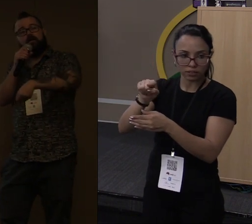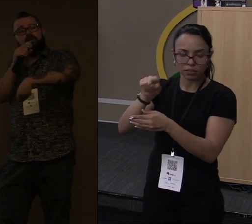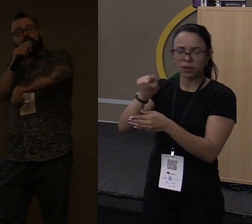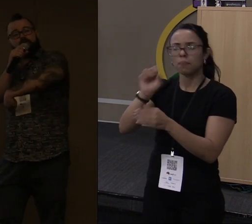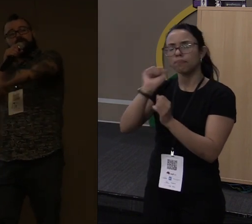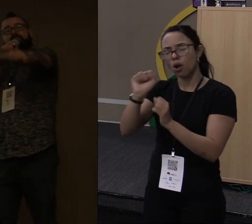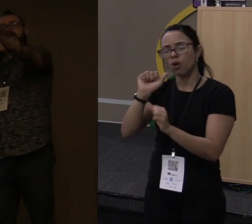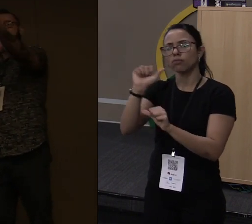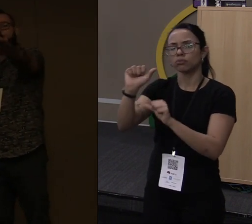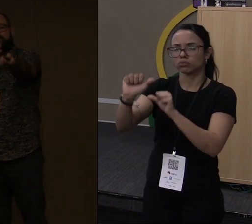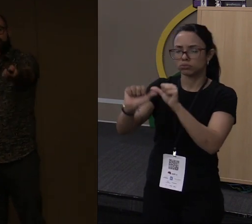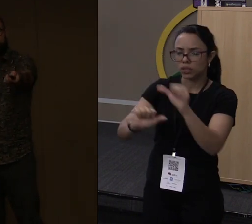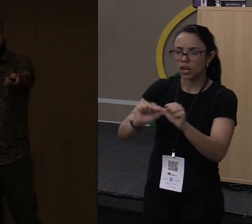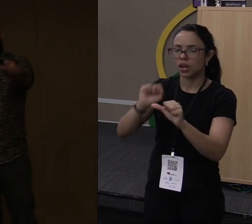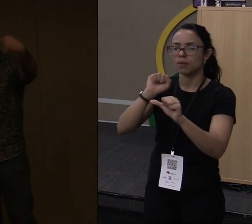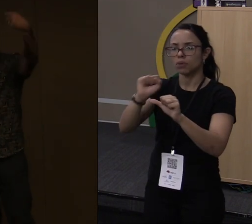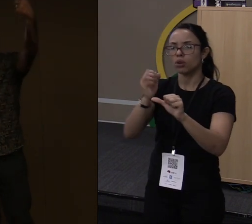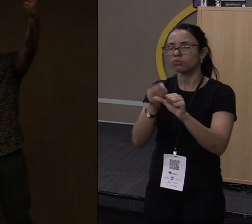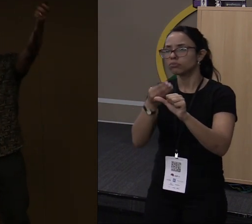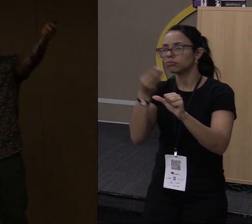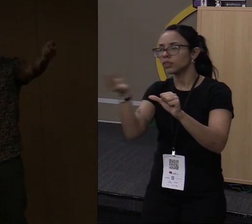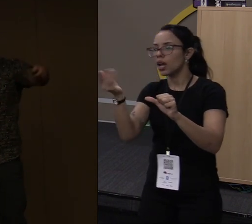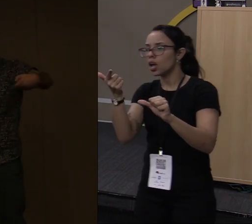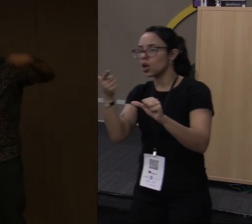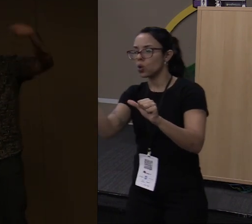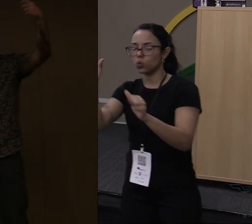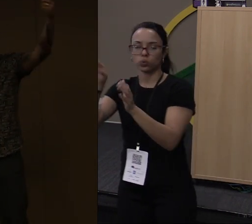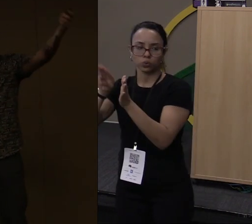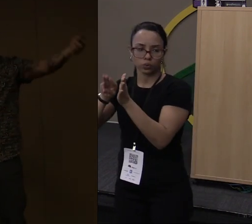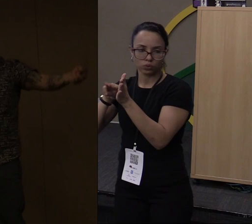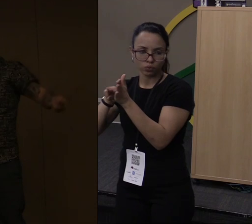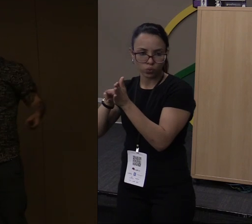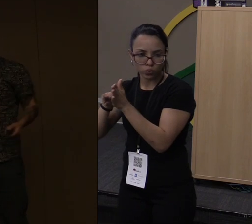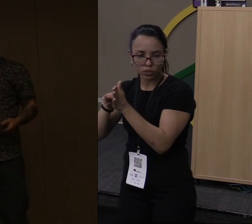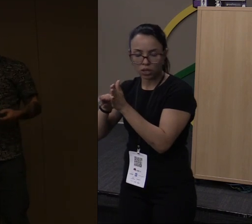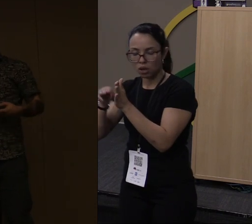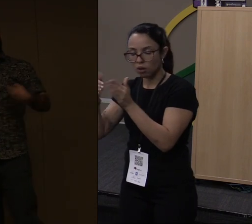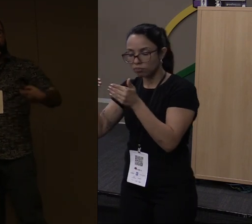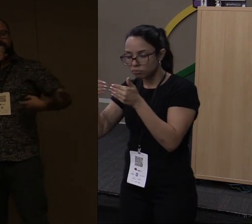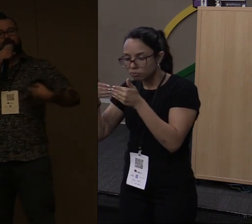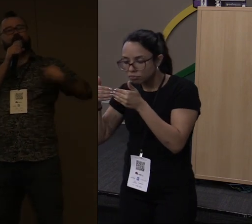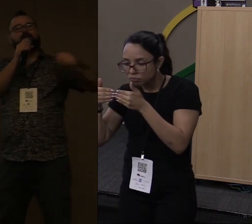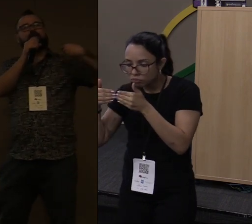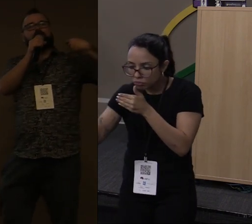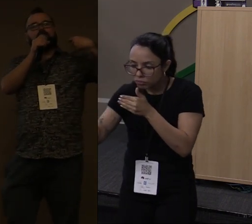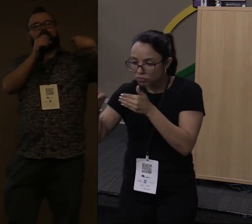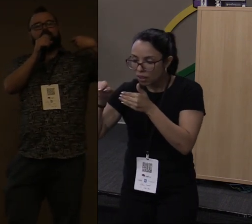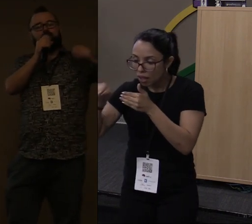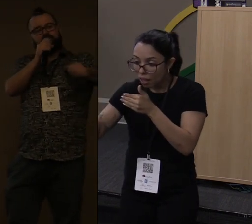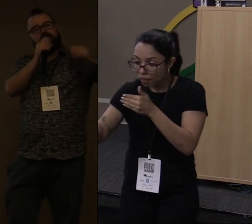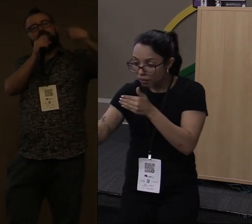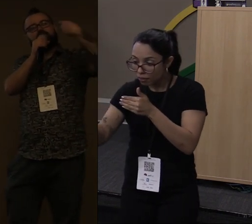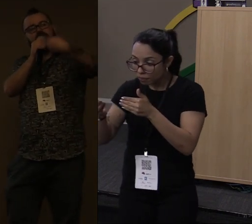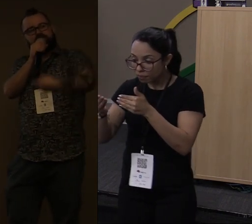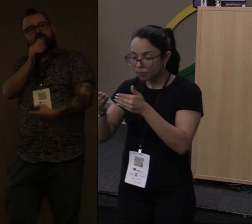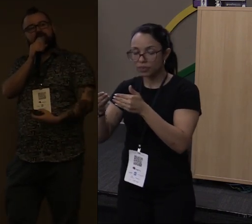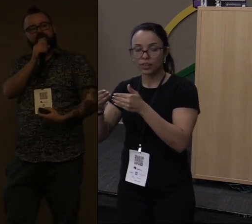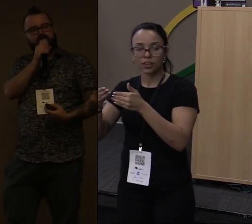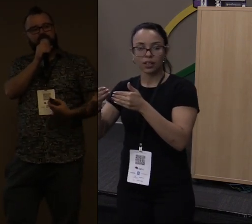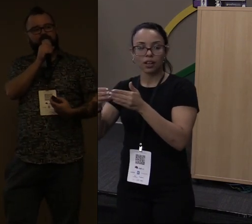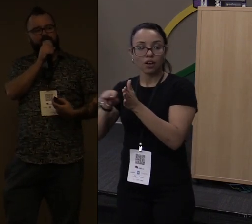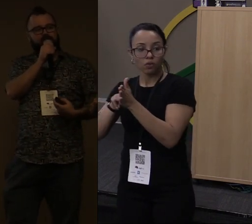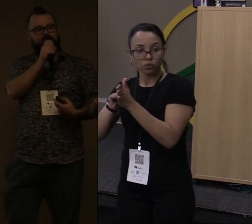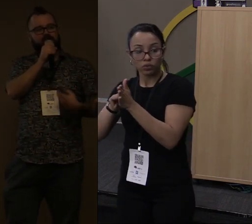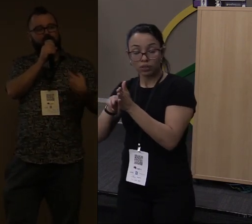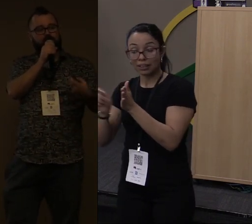alterar, ou ele pode passar para outra função, e essa função, a partir daí, vai se tornar a única possível de fazer